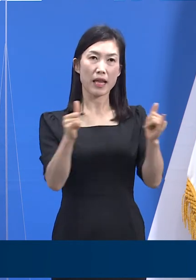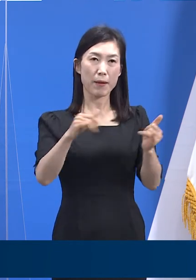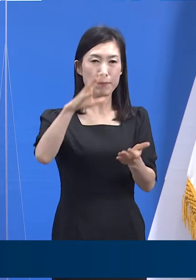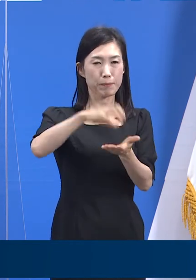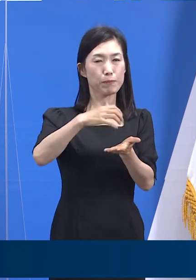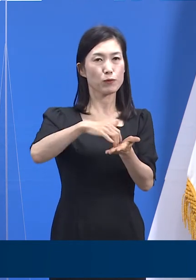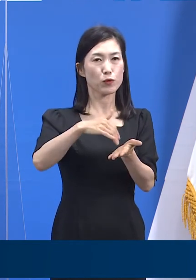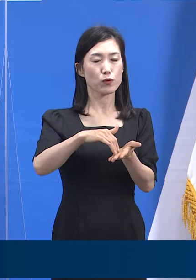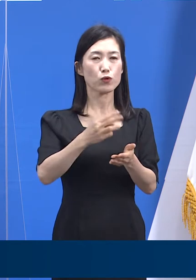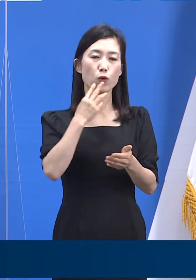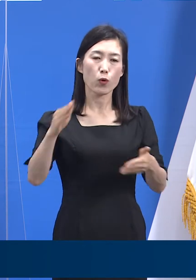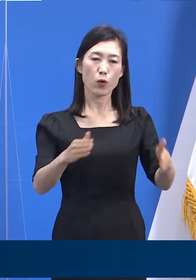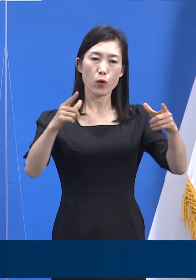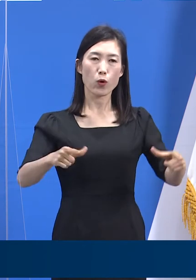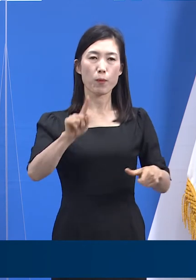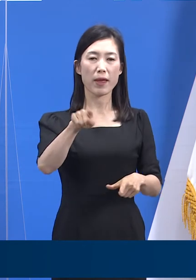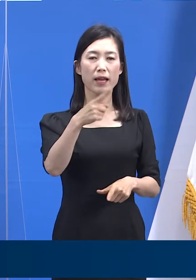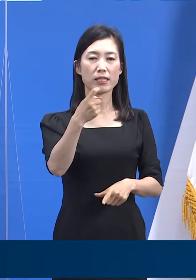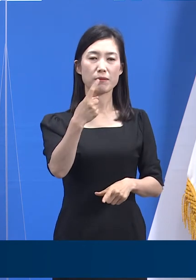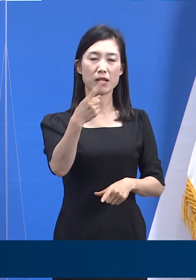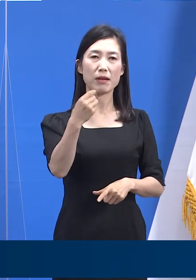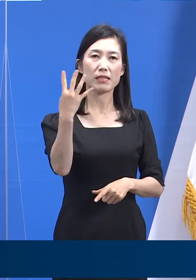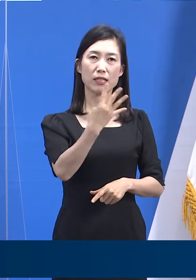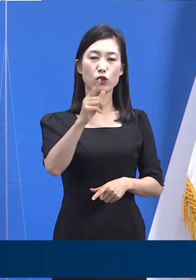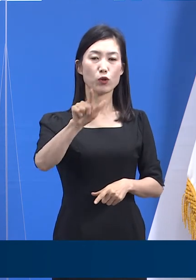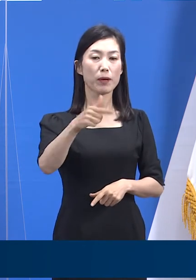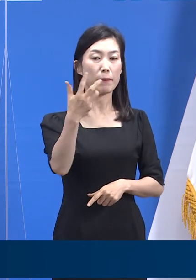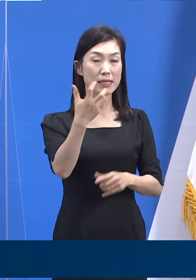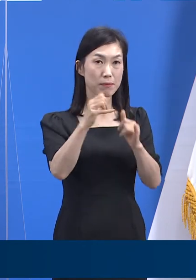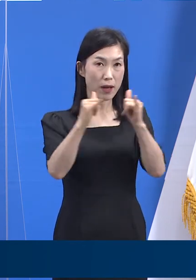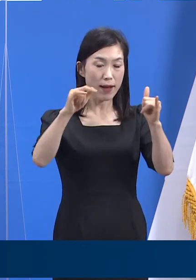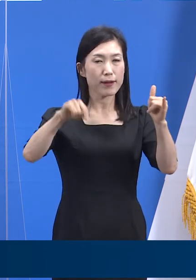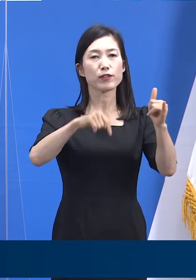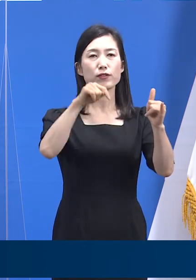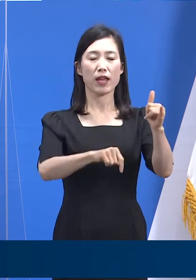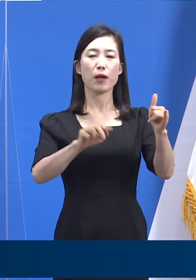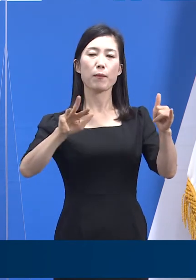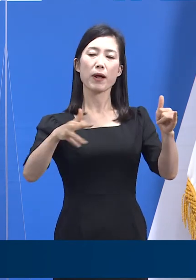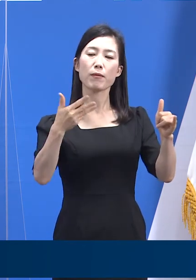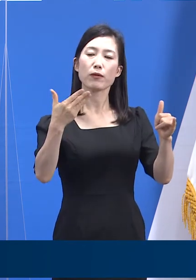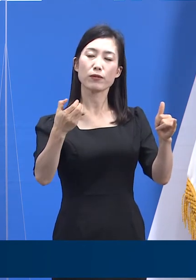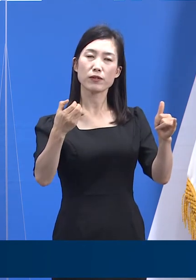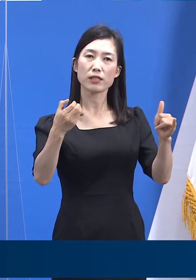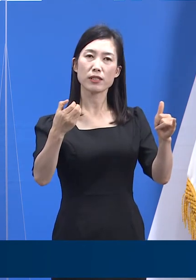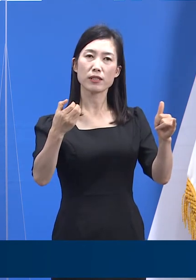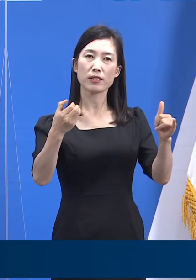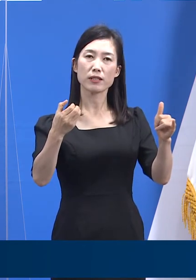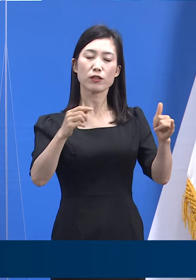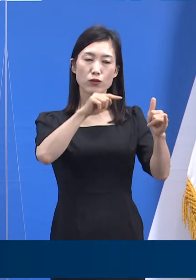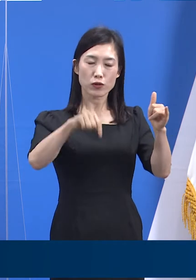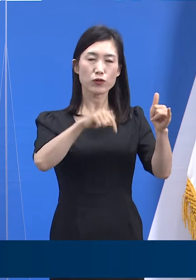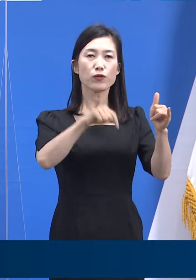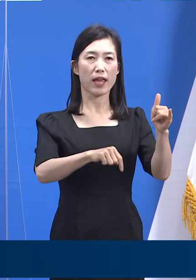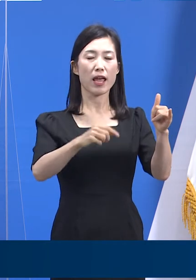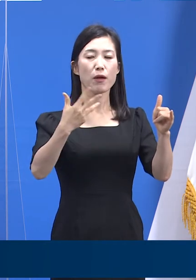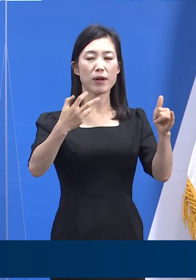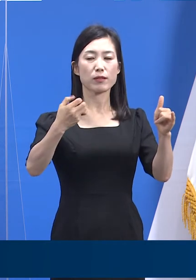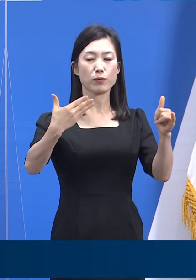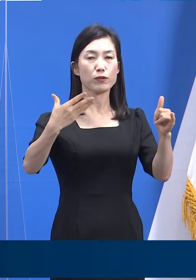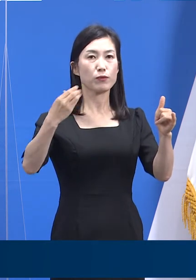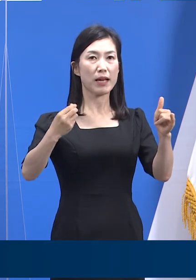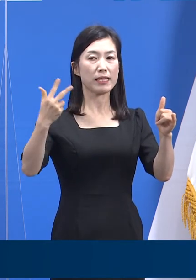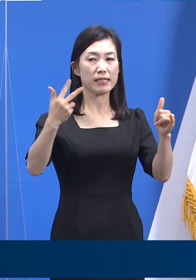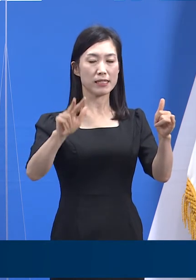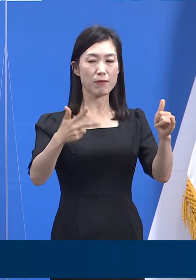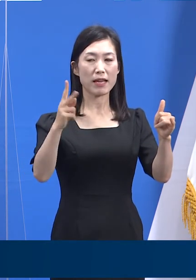도내 111만 4,680명이고 그 중 89만